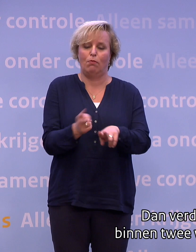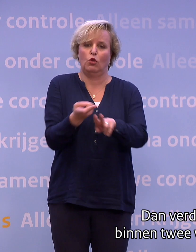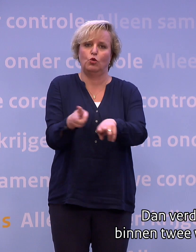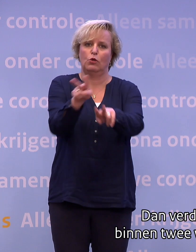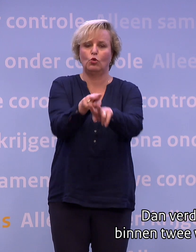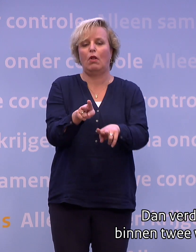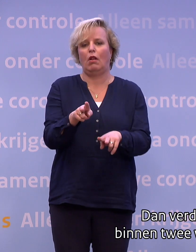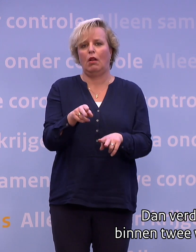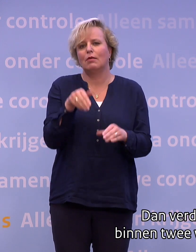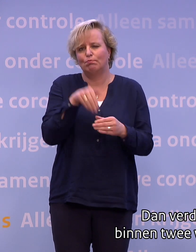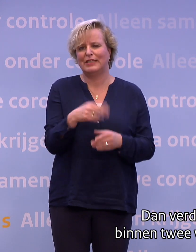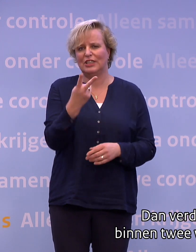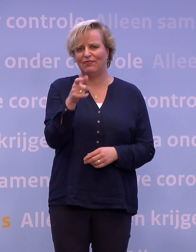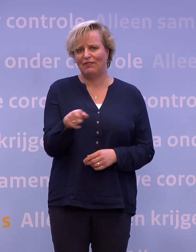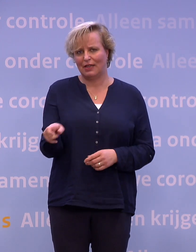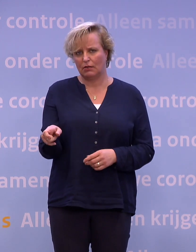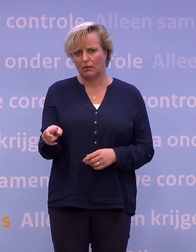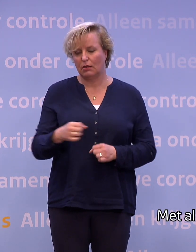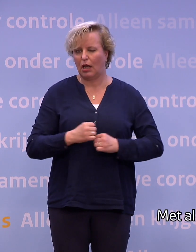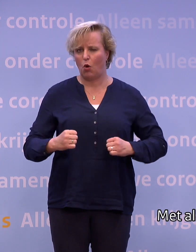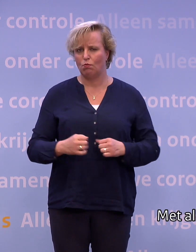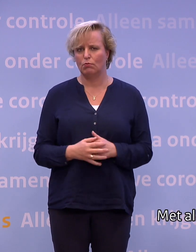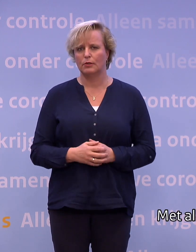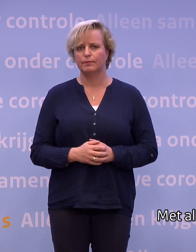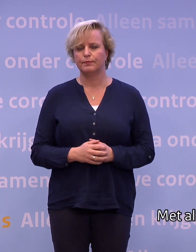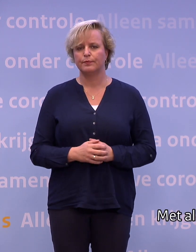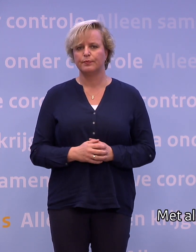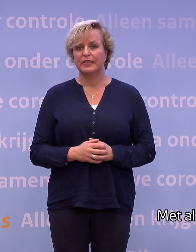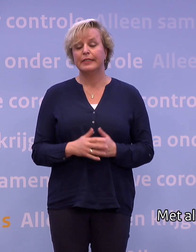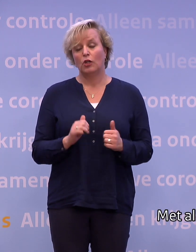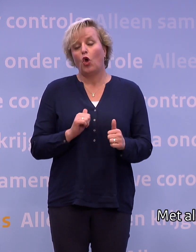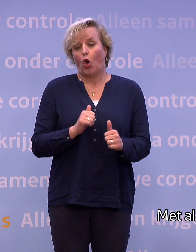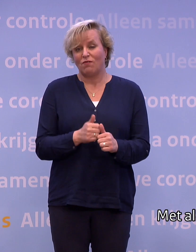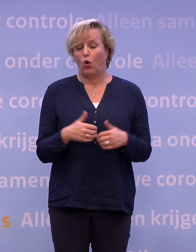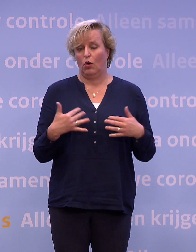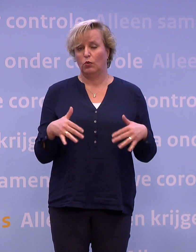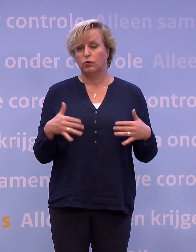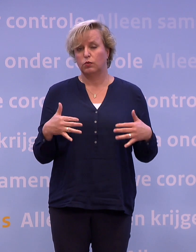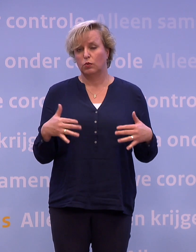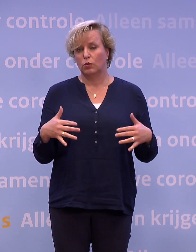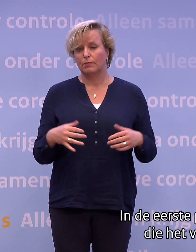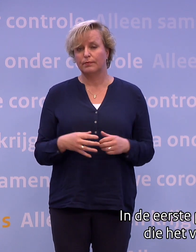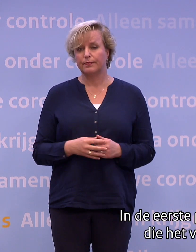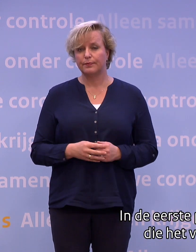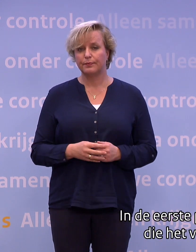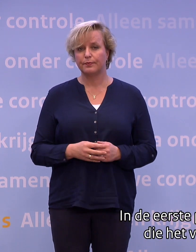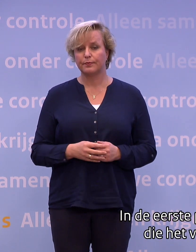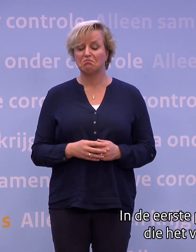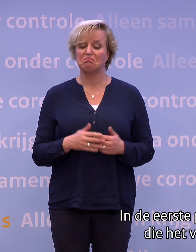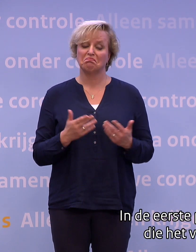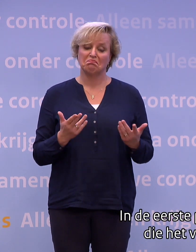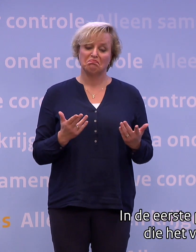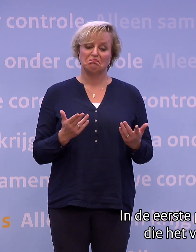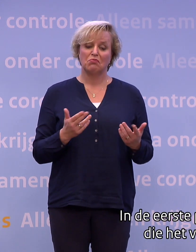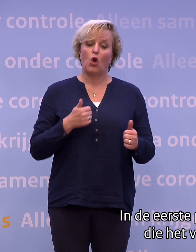weken nogmaals. Ruim. Met alle nare gevolgen van dien. In de eerste plaats voor de